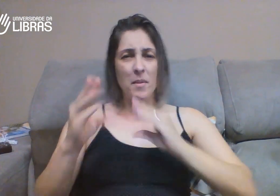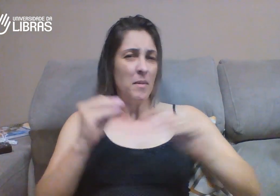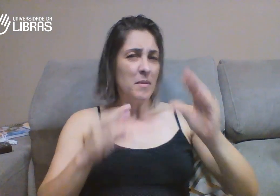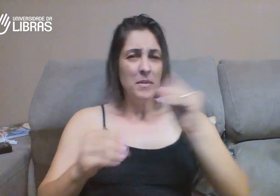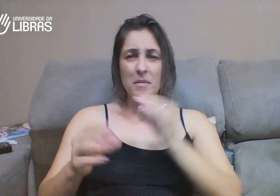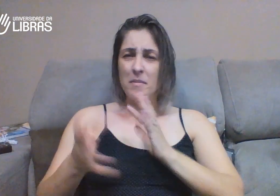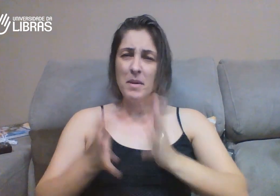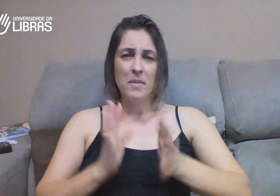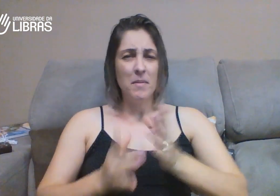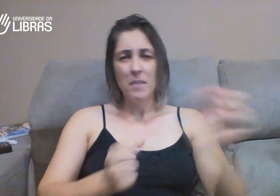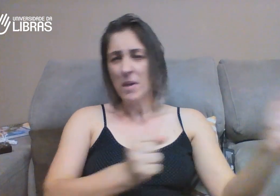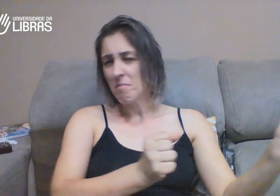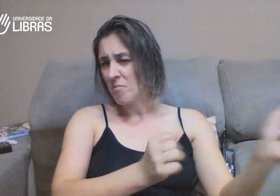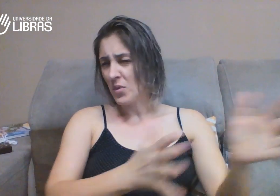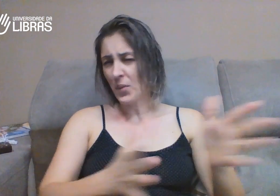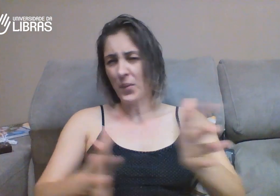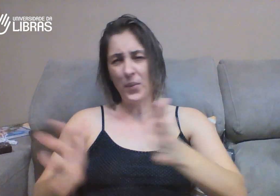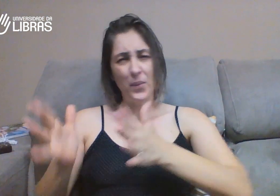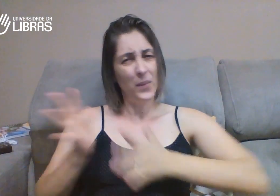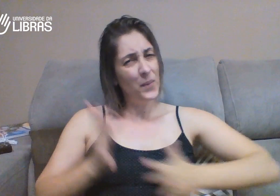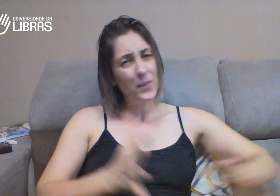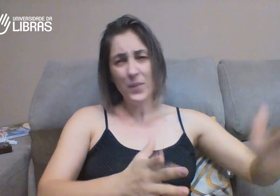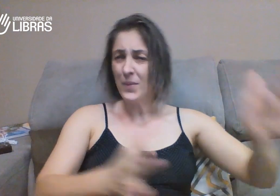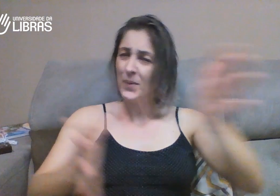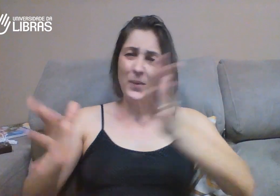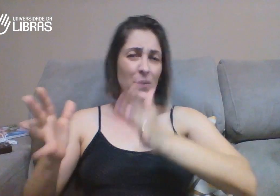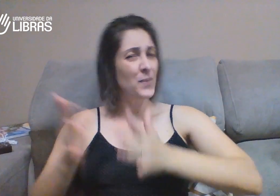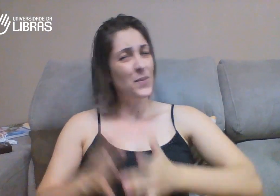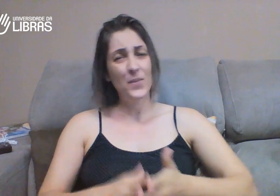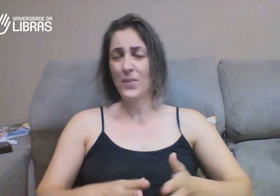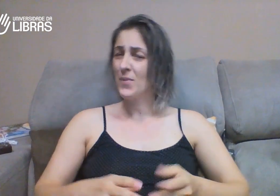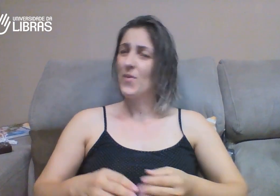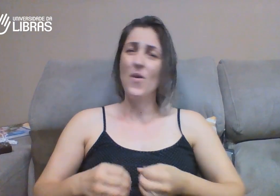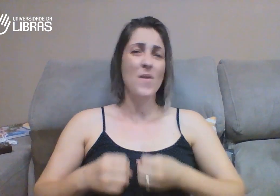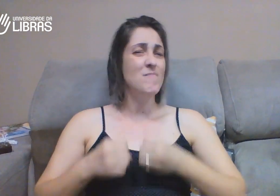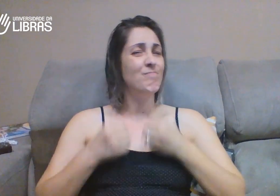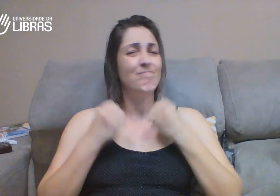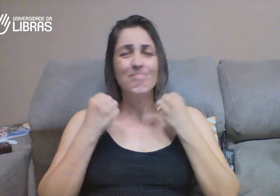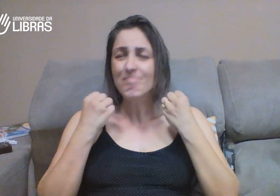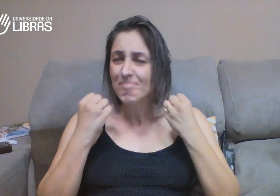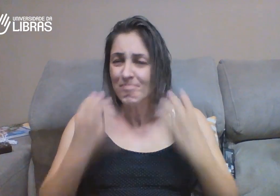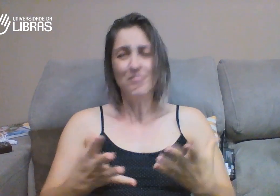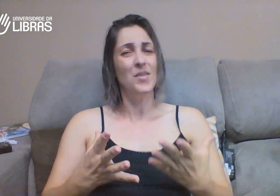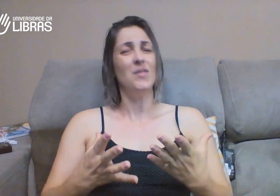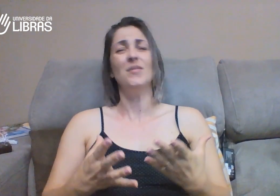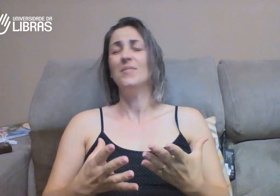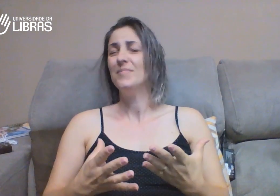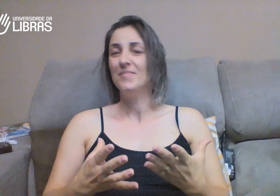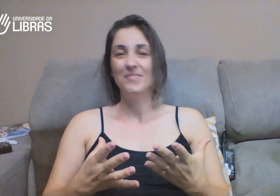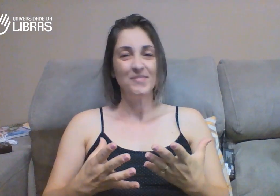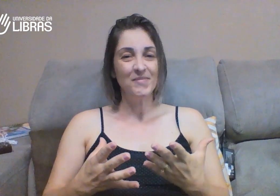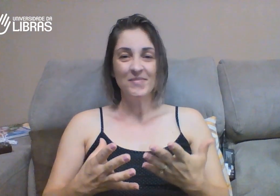conversar com fluência. E eu me senti muito segura. Eu usei a língua de sinais, foi muito bom.